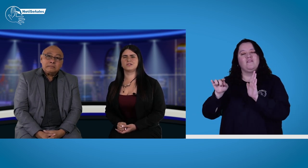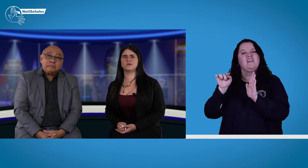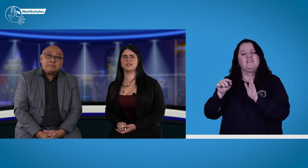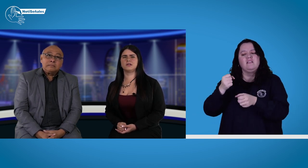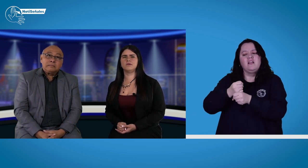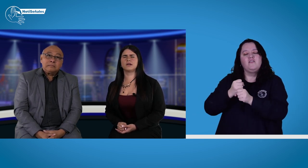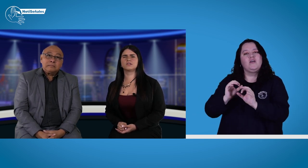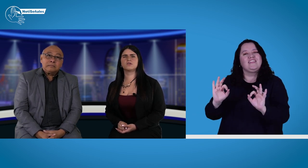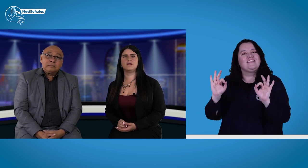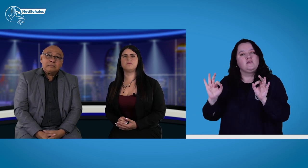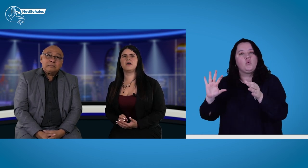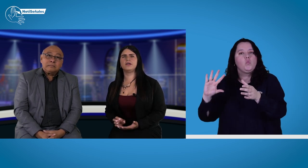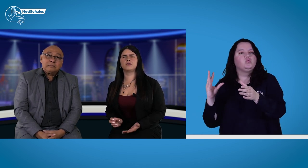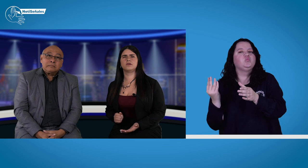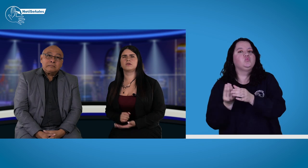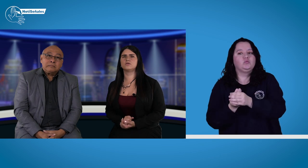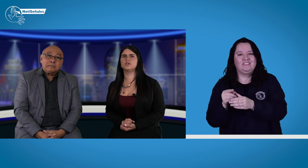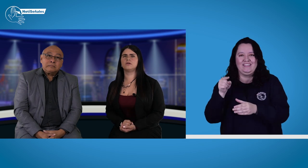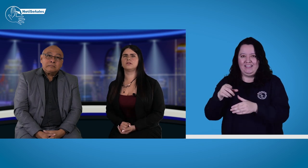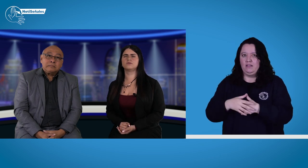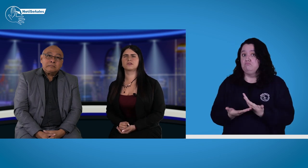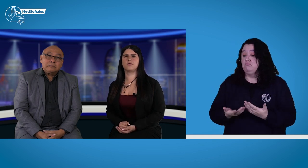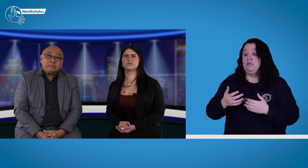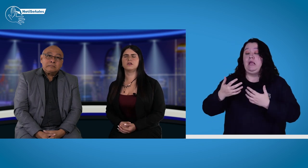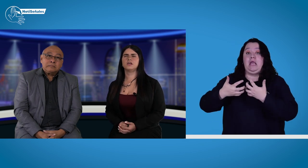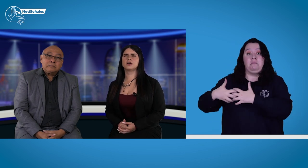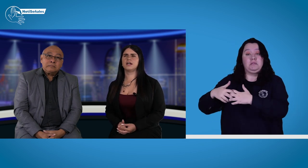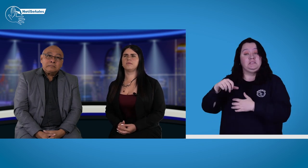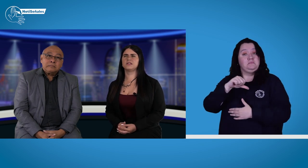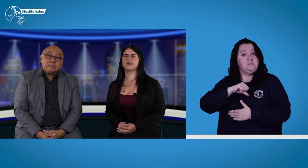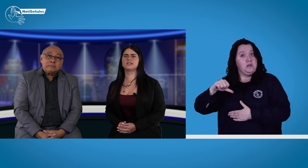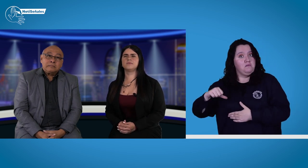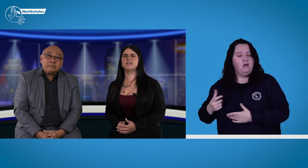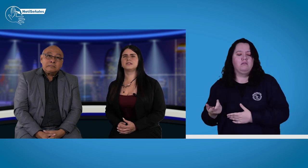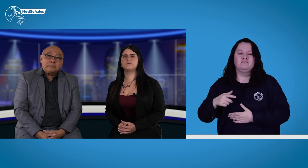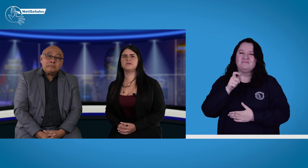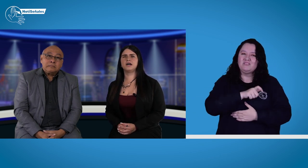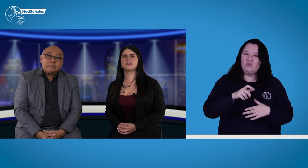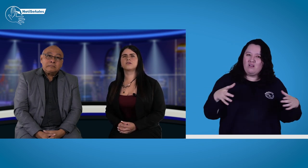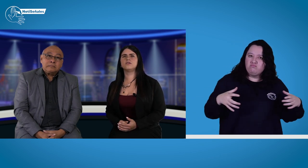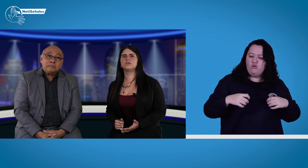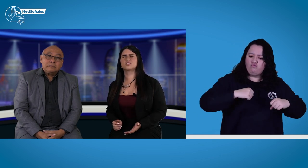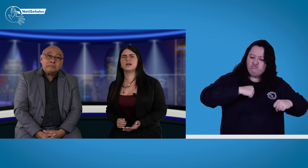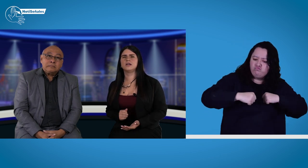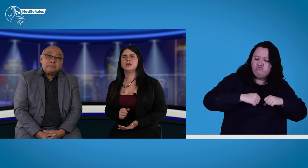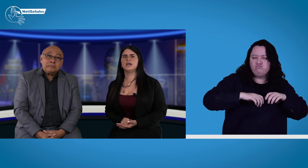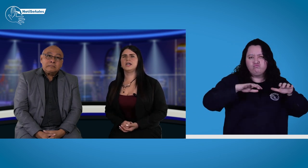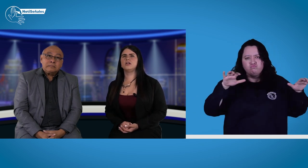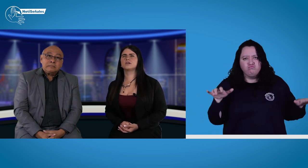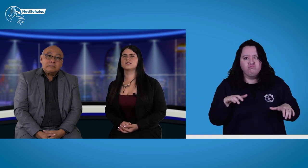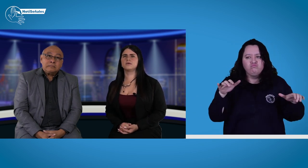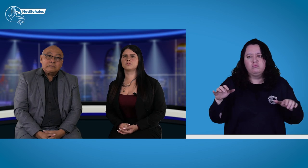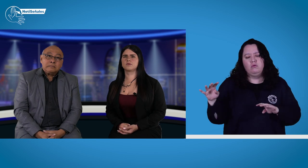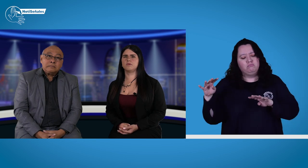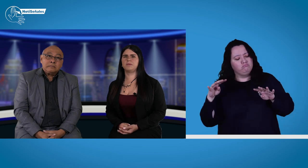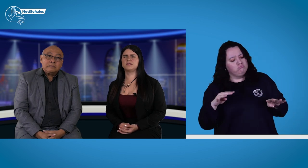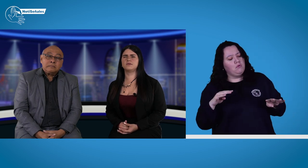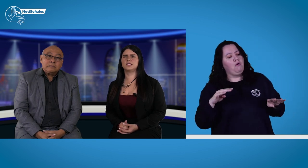399, que es todo el empleo digno de inclusión. Buscamos claramente que las empresas privadas reconozcan lo que hacemos como personas,